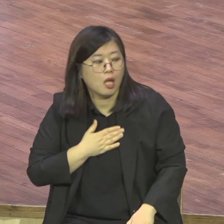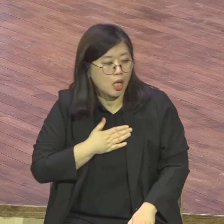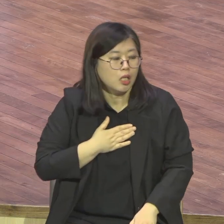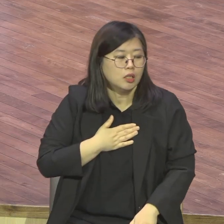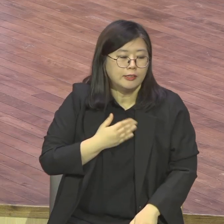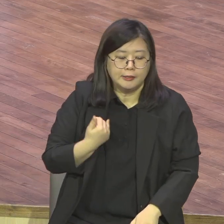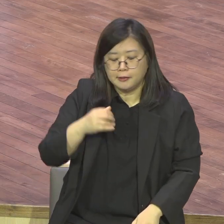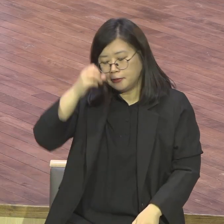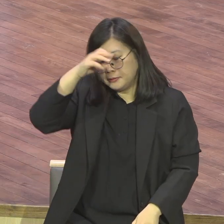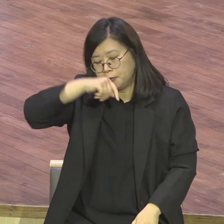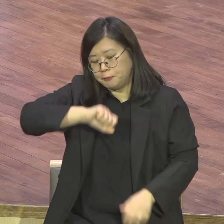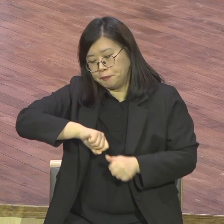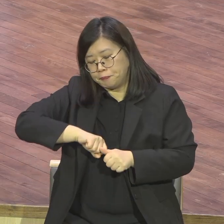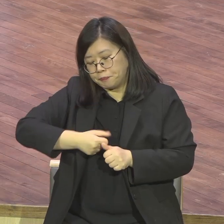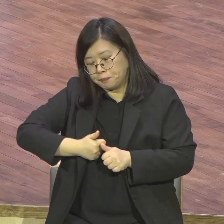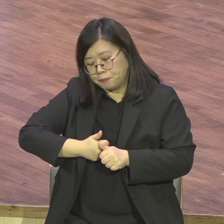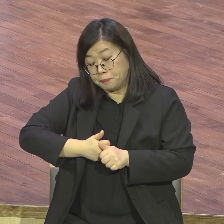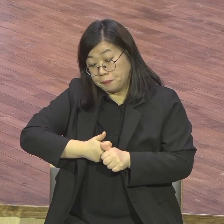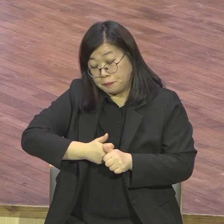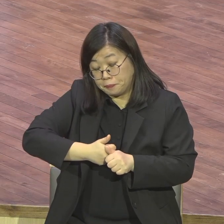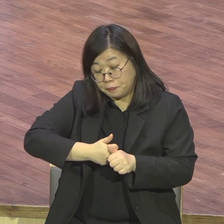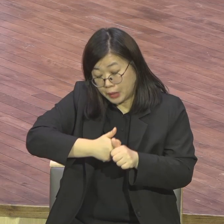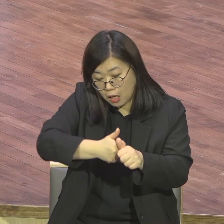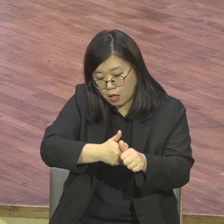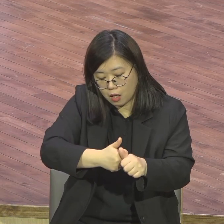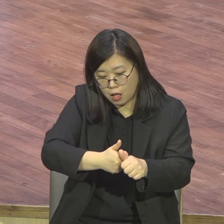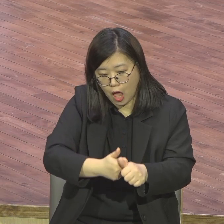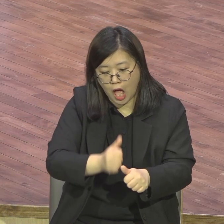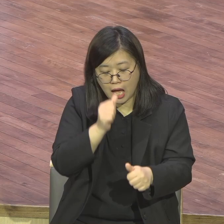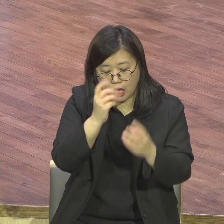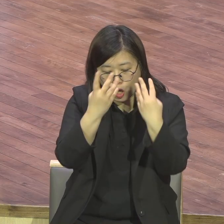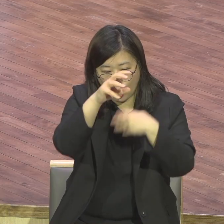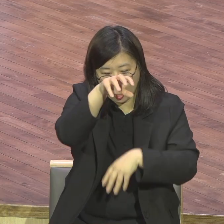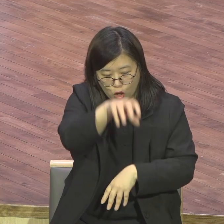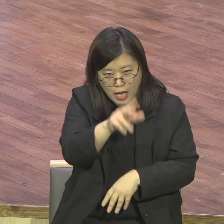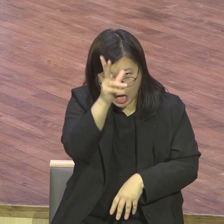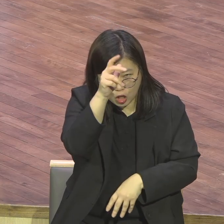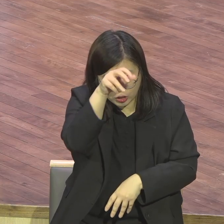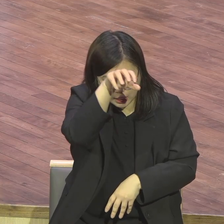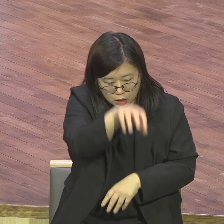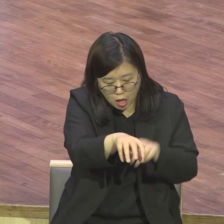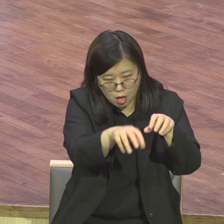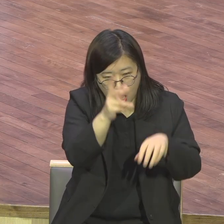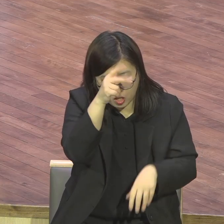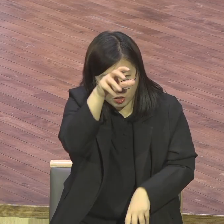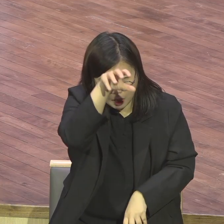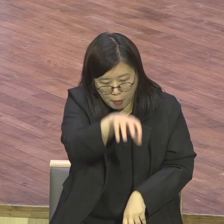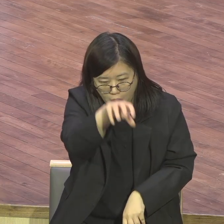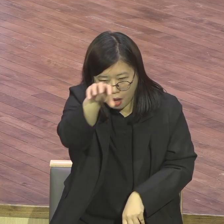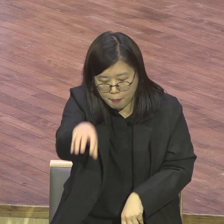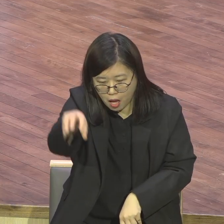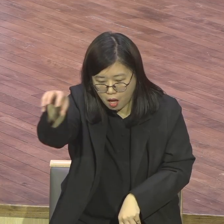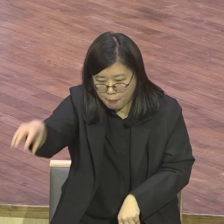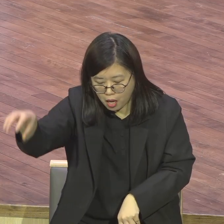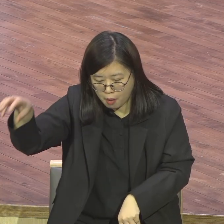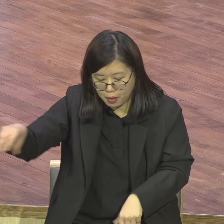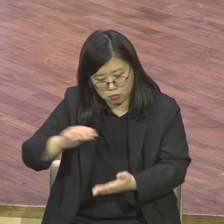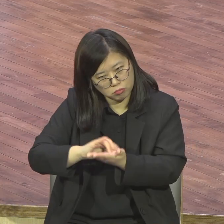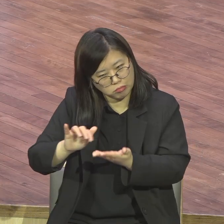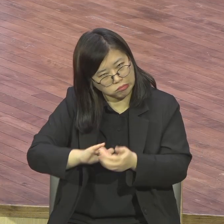동네경찰서 해운대경찰서 부산의 경찰서를 다 매주 파트로 나눠갖고 토요일마다 가천도 안에